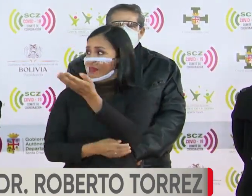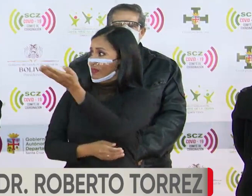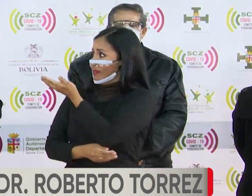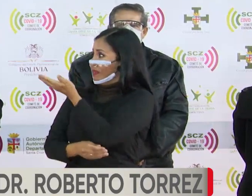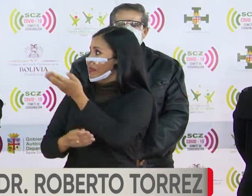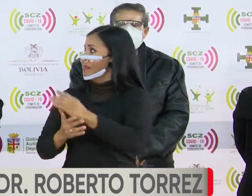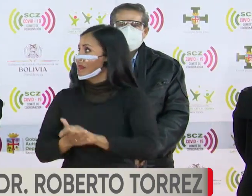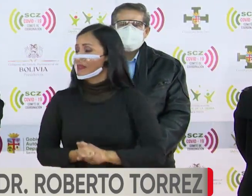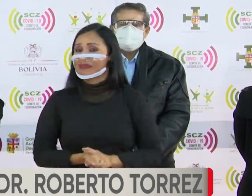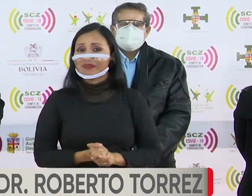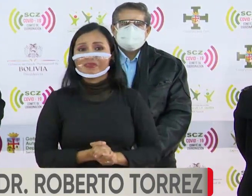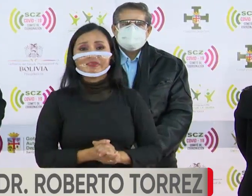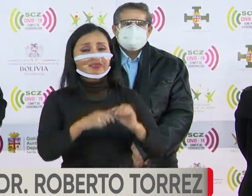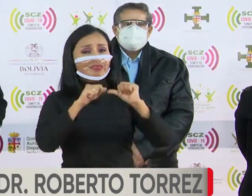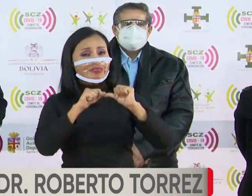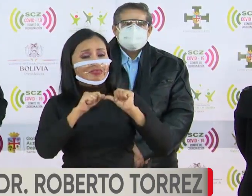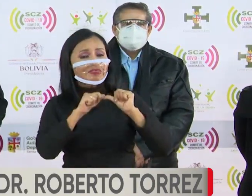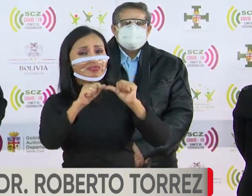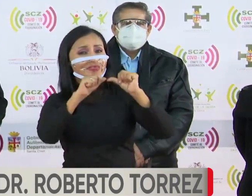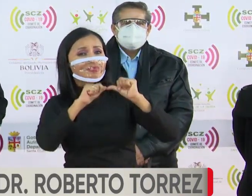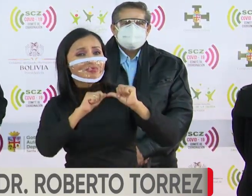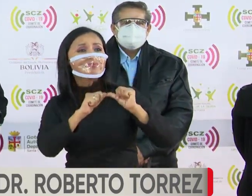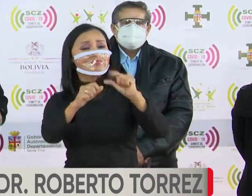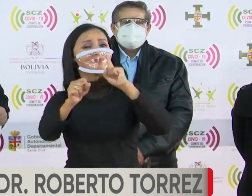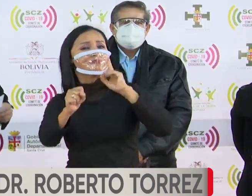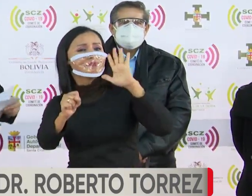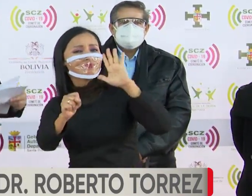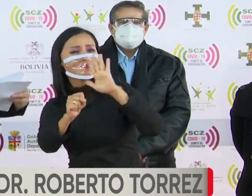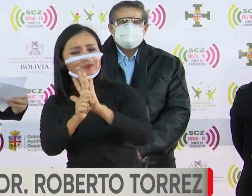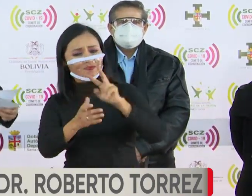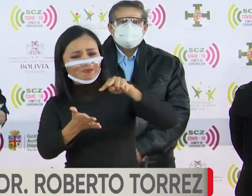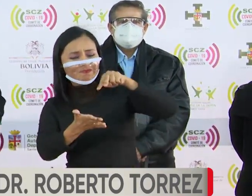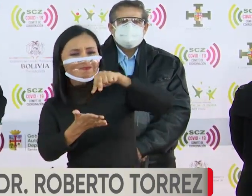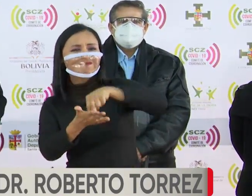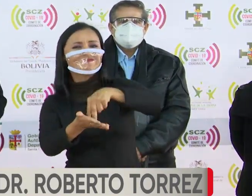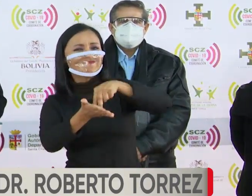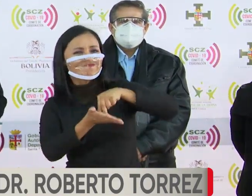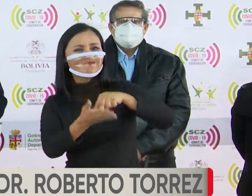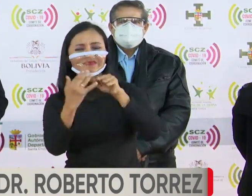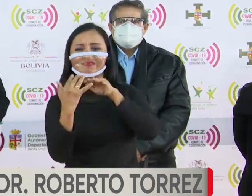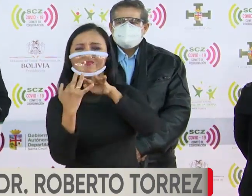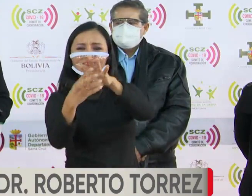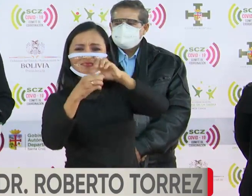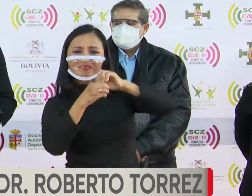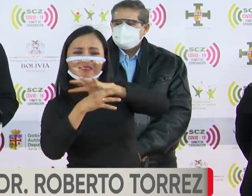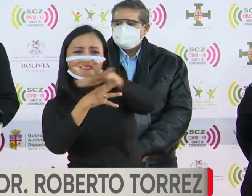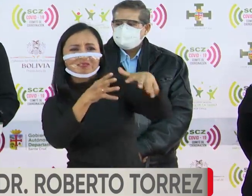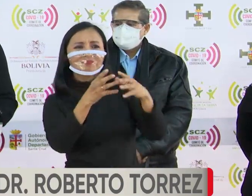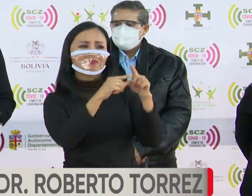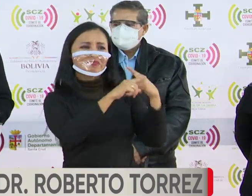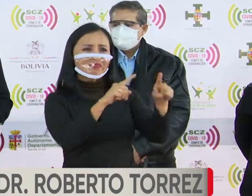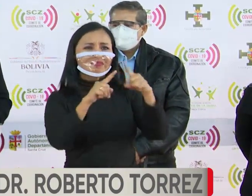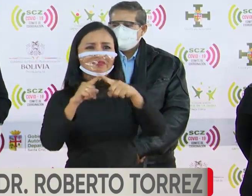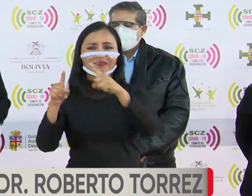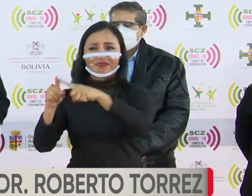seguimos comprometidos en esta lucha contra las epidemias.